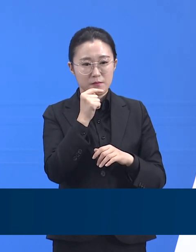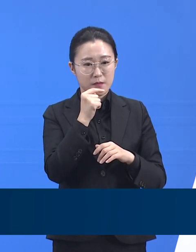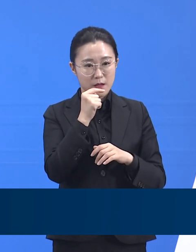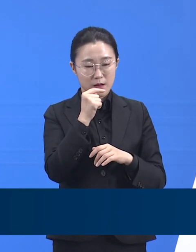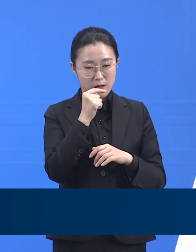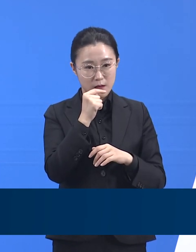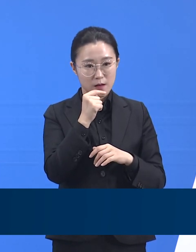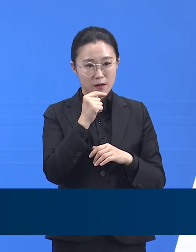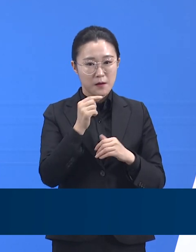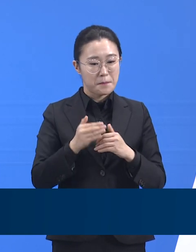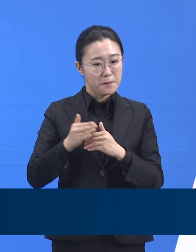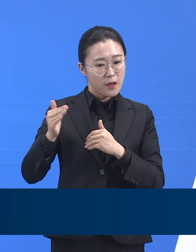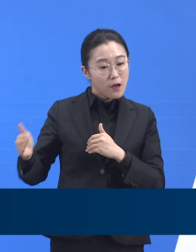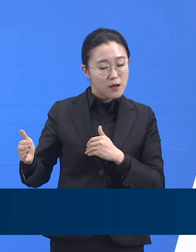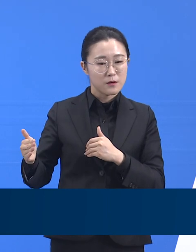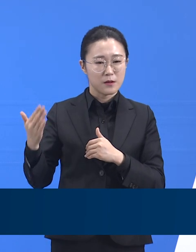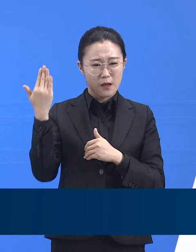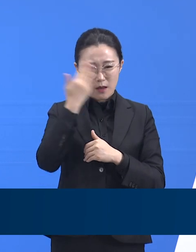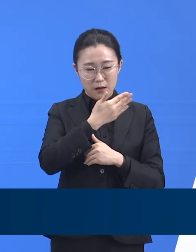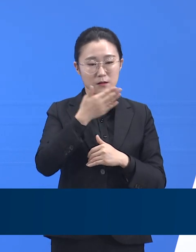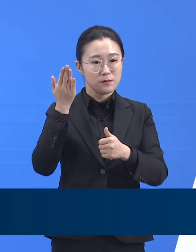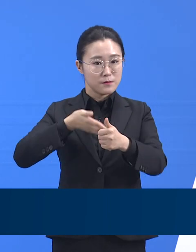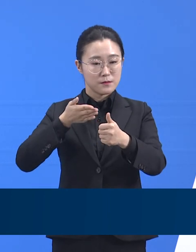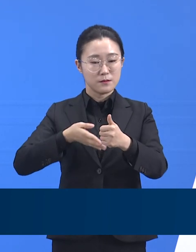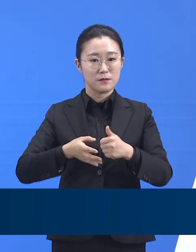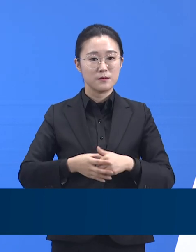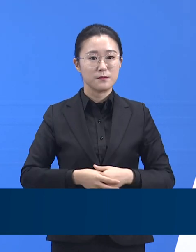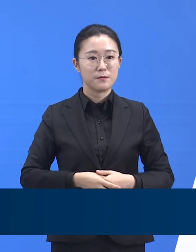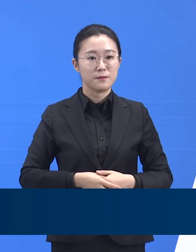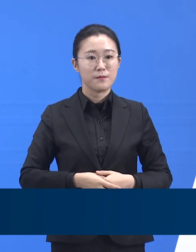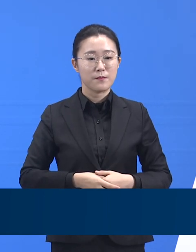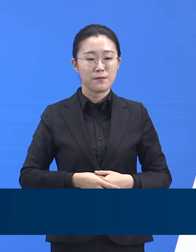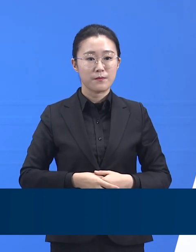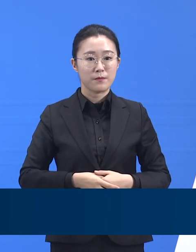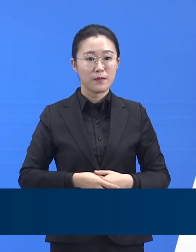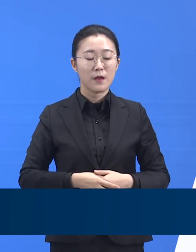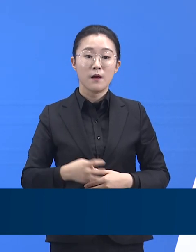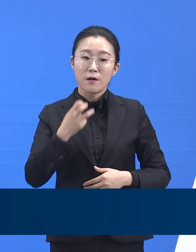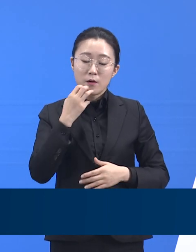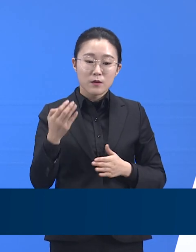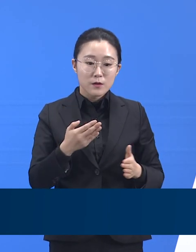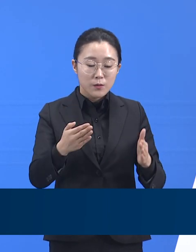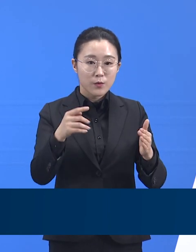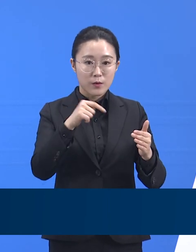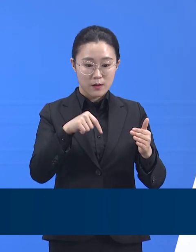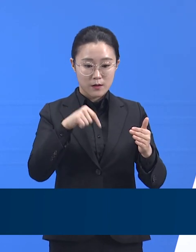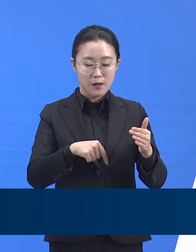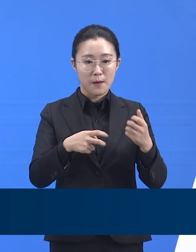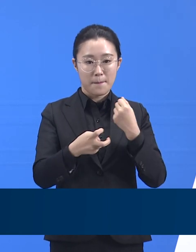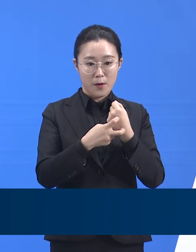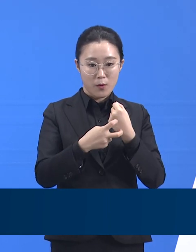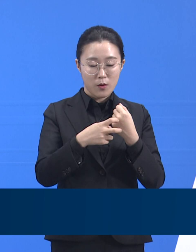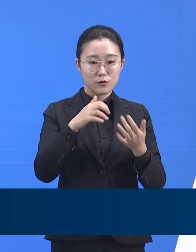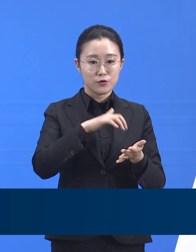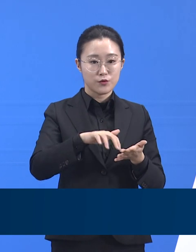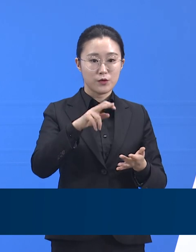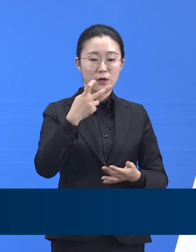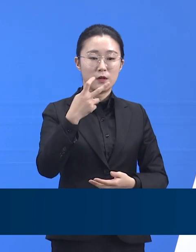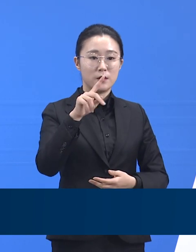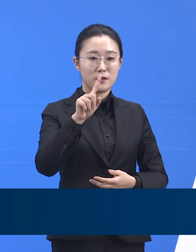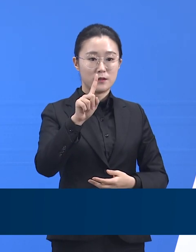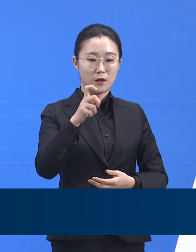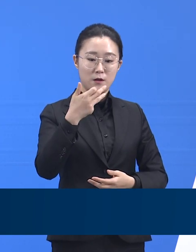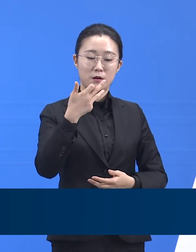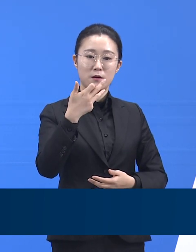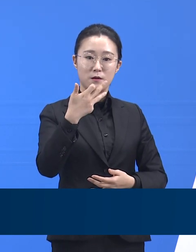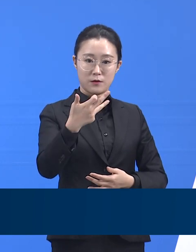12월 11일 0시 기준 경기도는 총 16개 병원에 712개의 확진자 치료 병상을